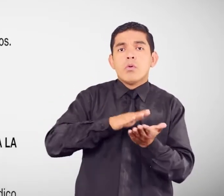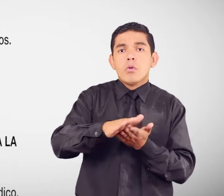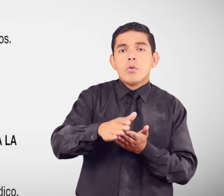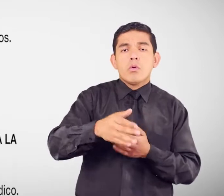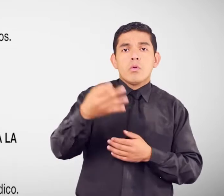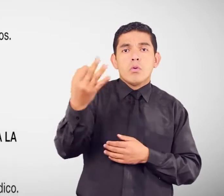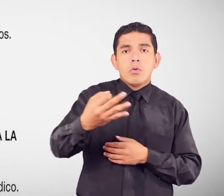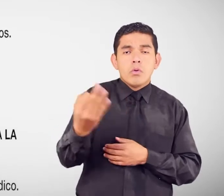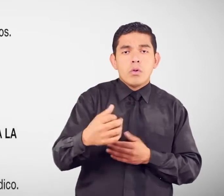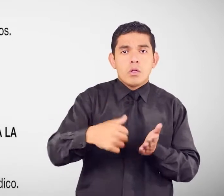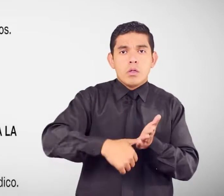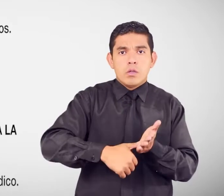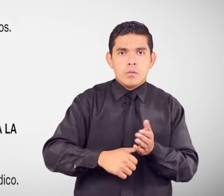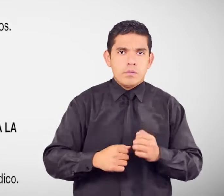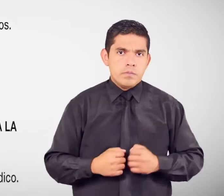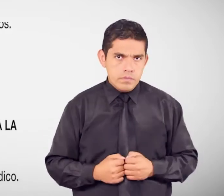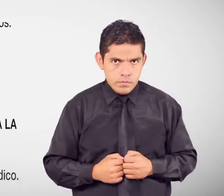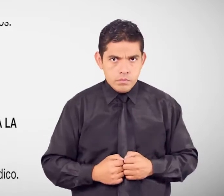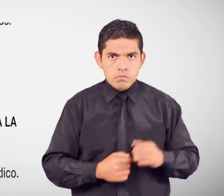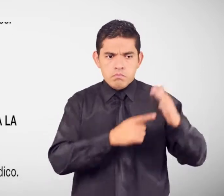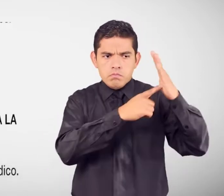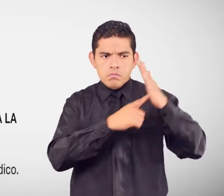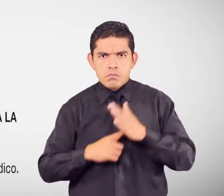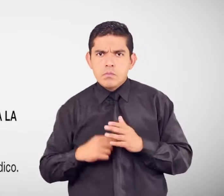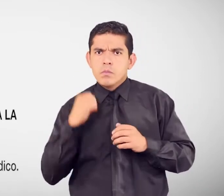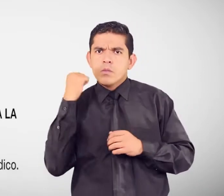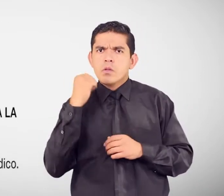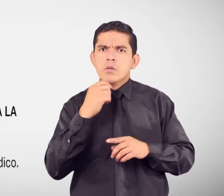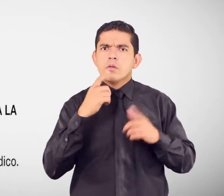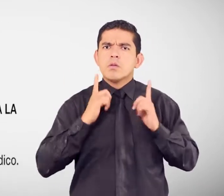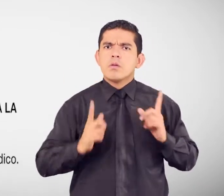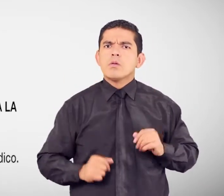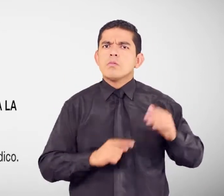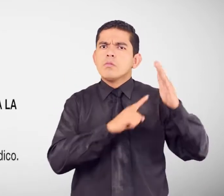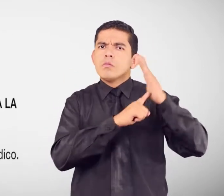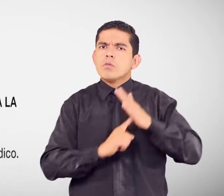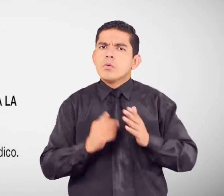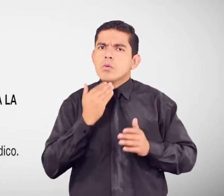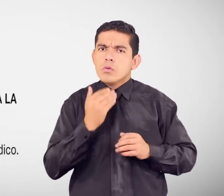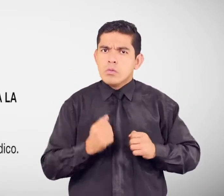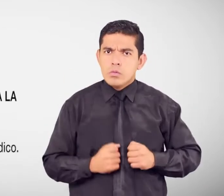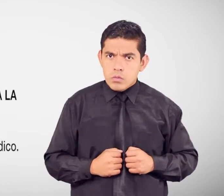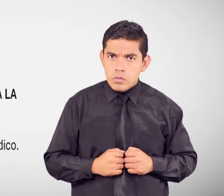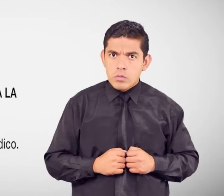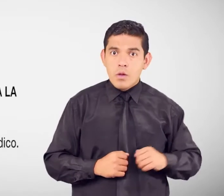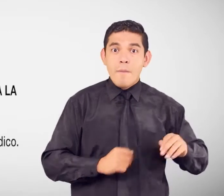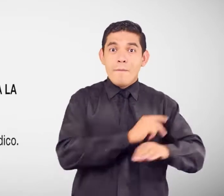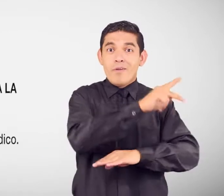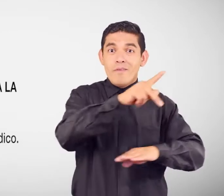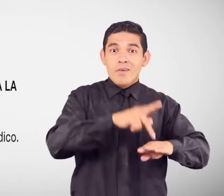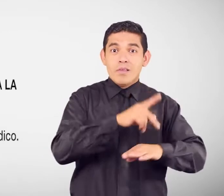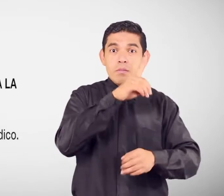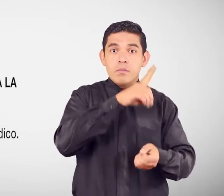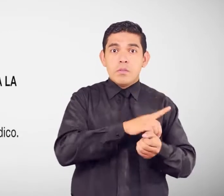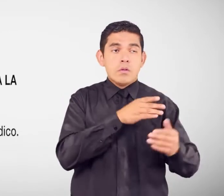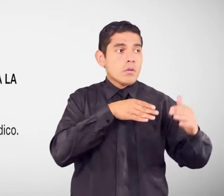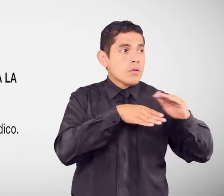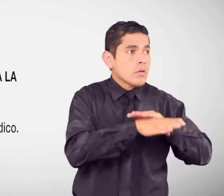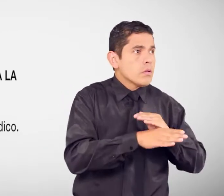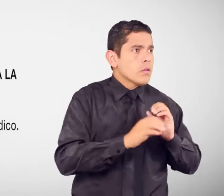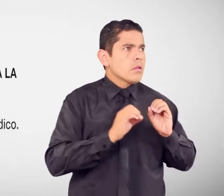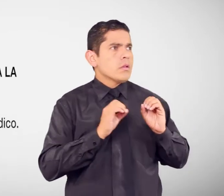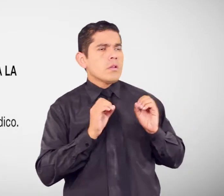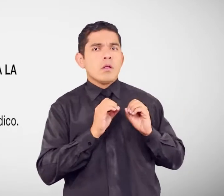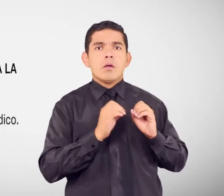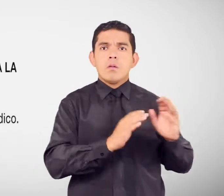salud Vulneración No tienes acceso A un especialista médico No te brindan Atención y tratamiento Adecuados